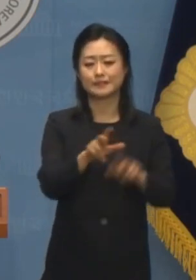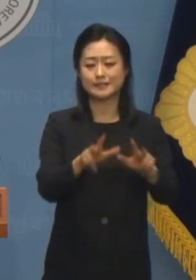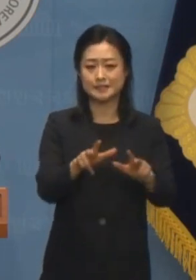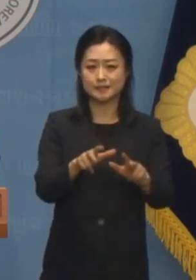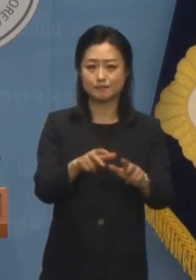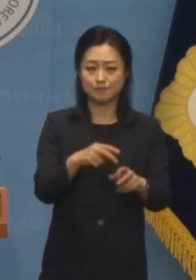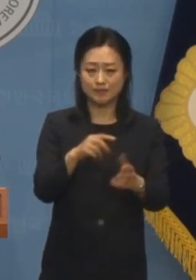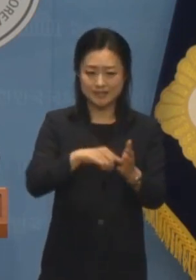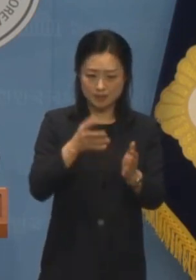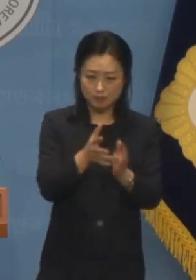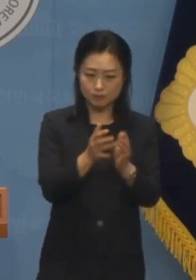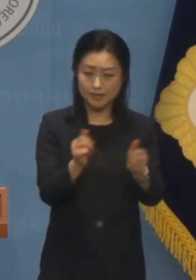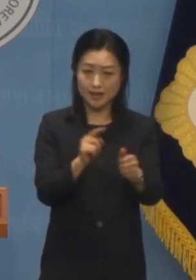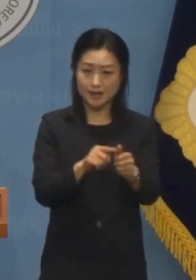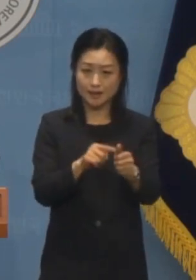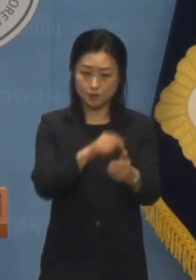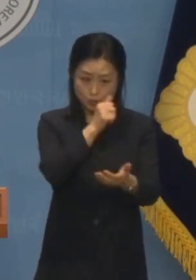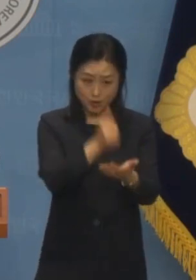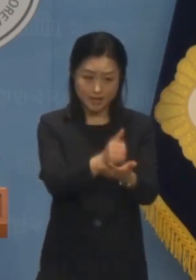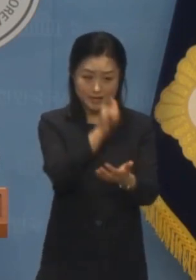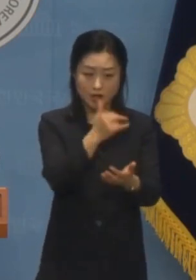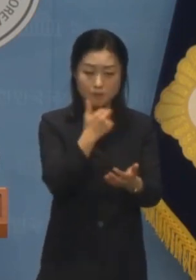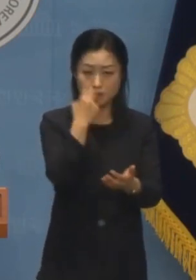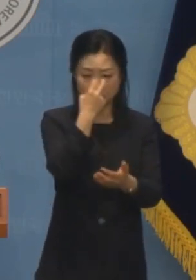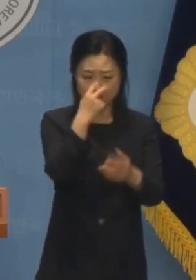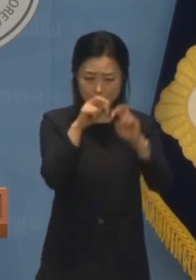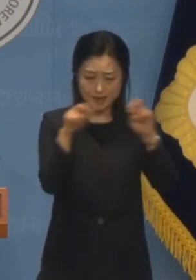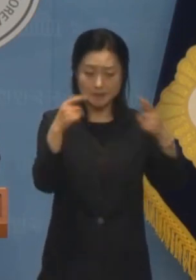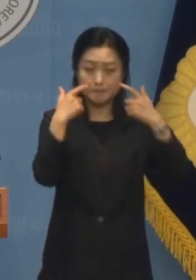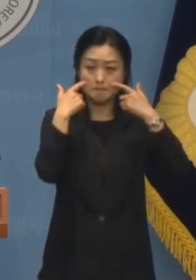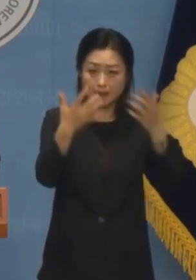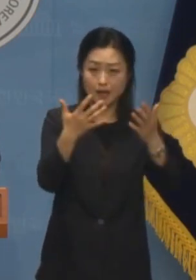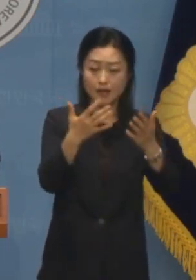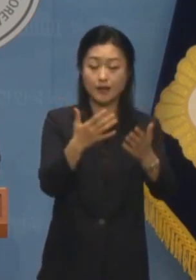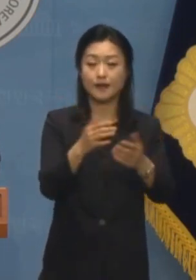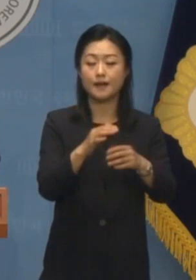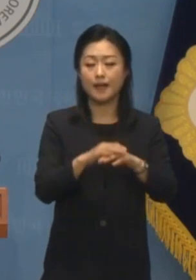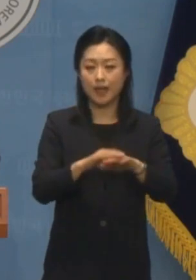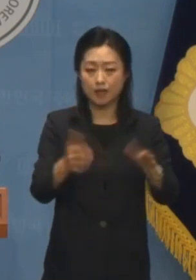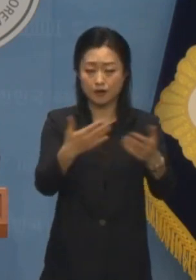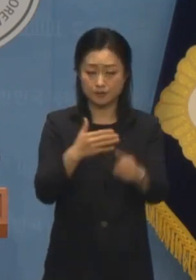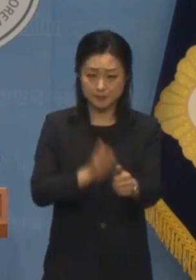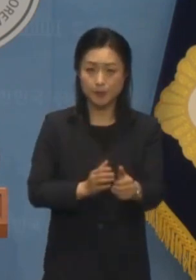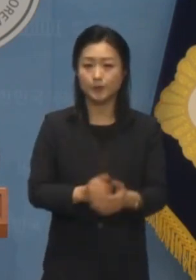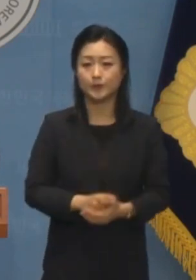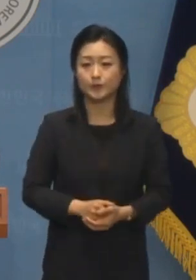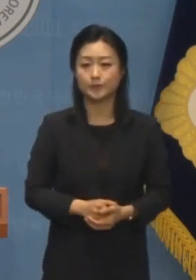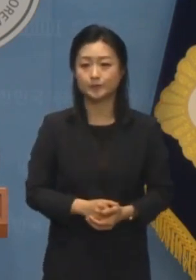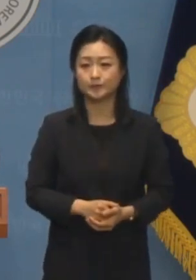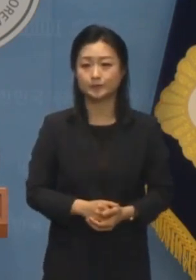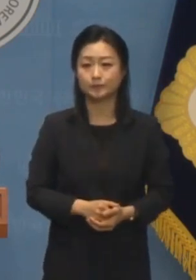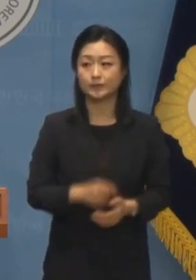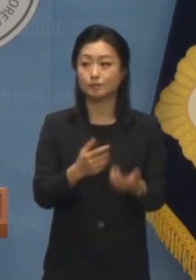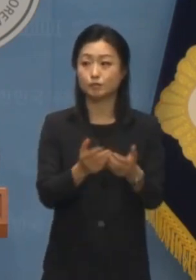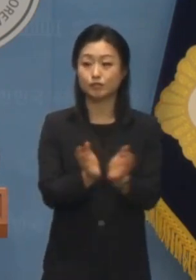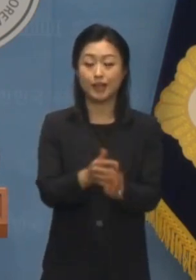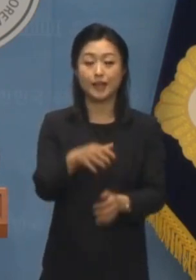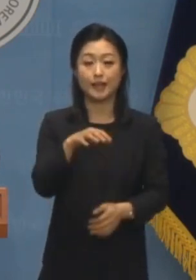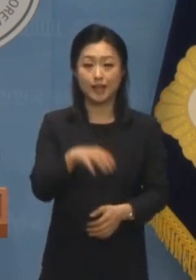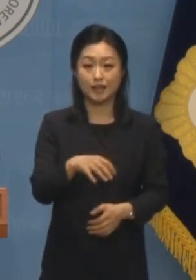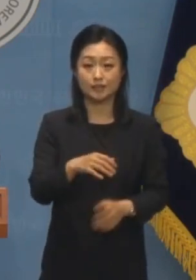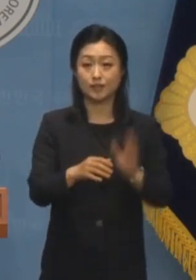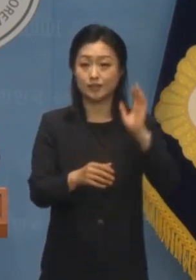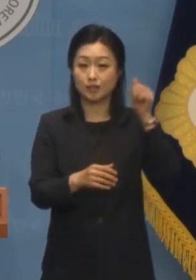마약수사 외야 의혹을 국민께서 납득할 수 있도록 해소하십시오 더불어민주당은